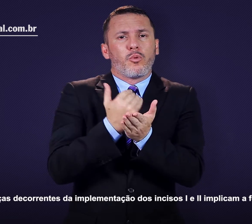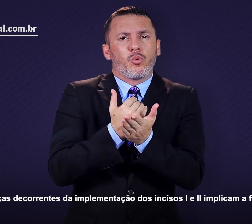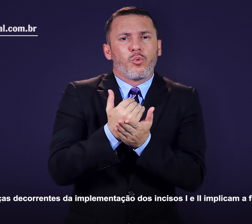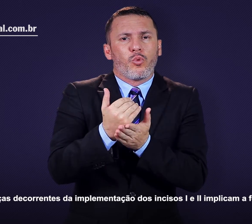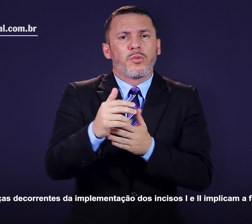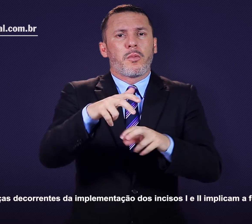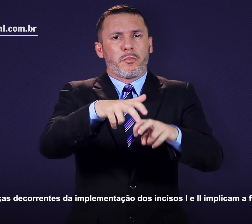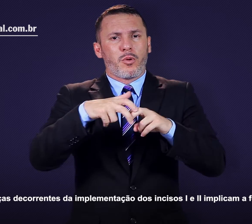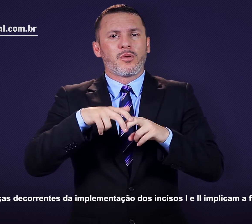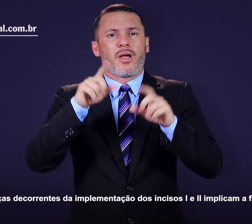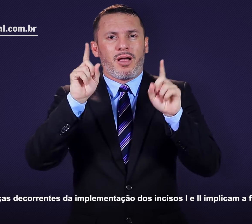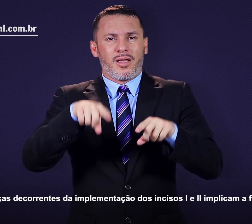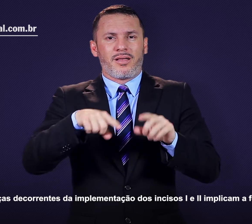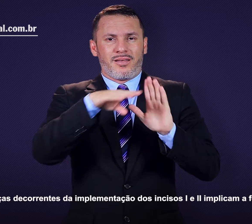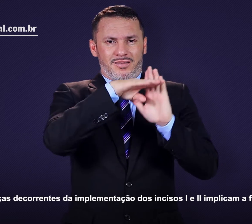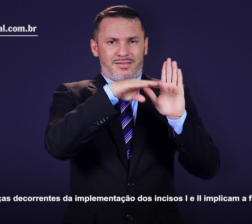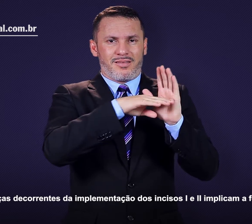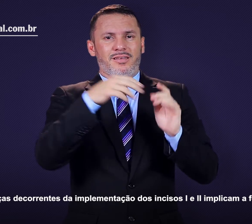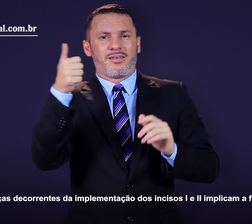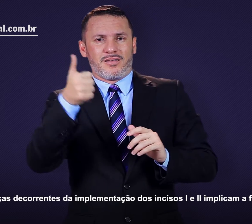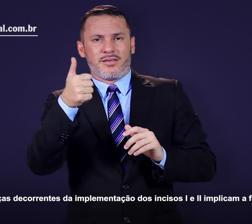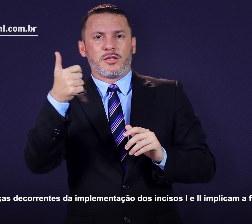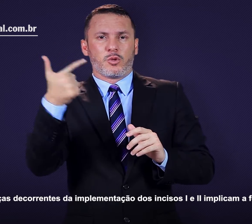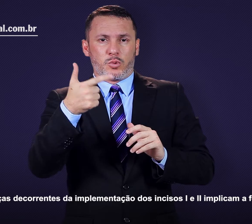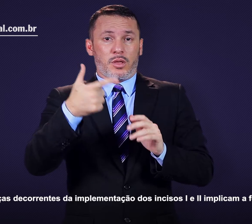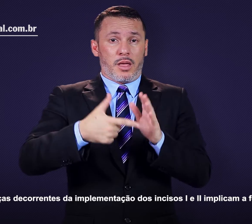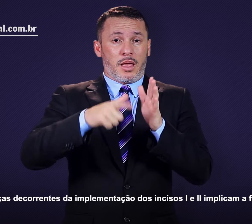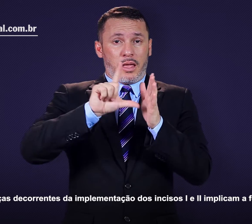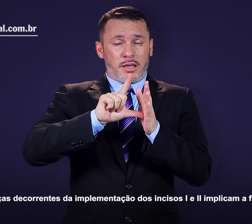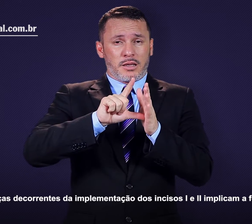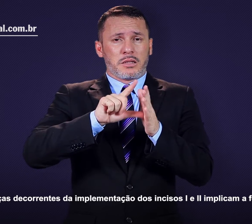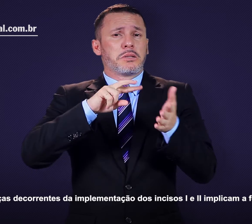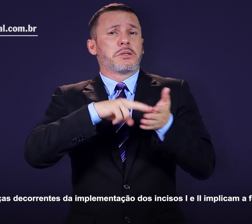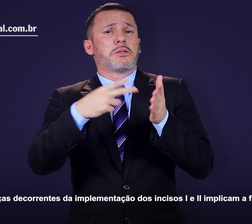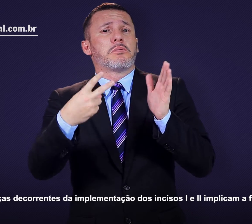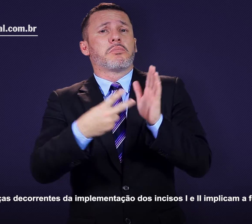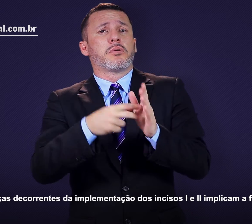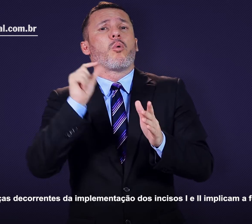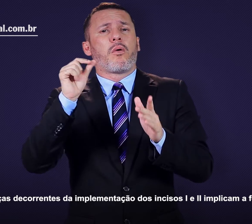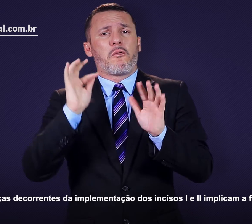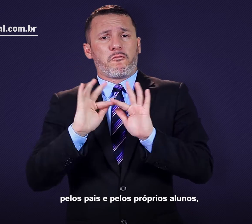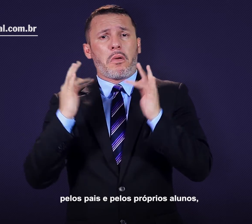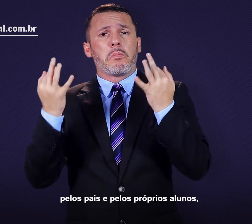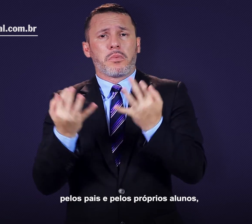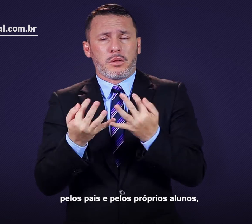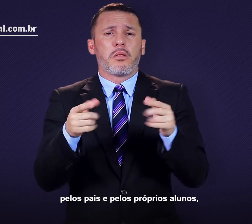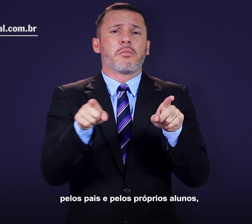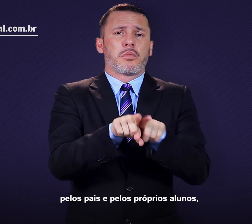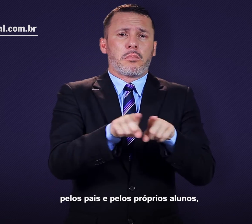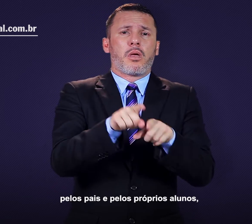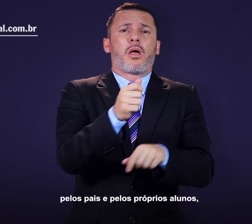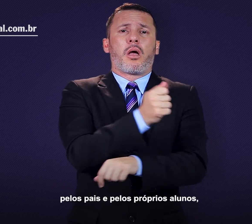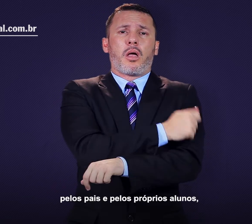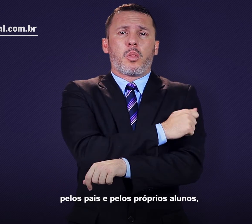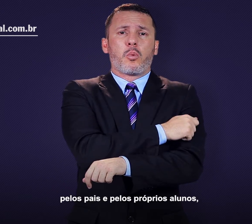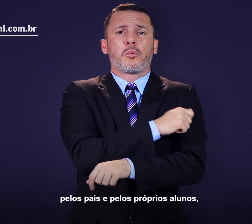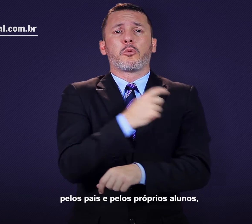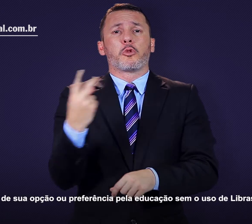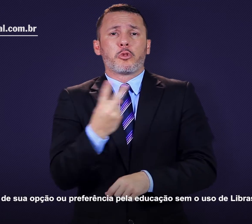decorrentes da implementação dos incisos 1 e 2 implicam a formalização, pelos pais e pelos próprios alunos, de